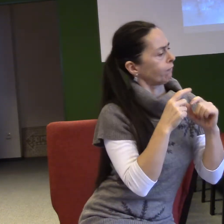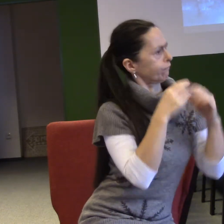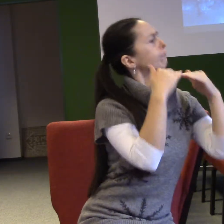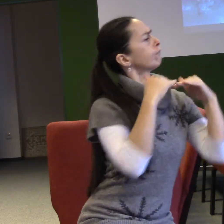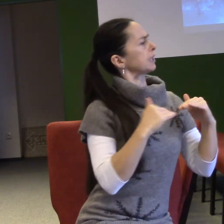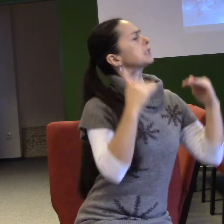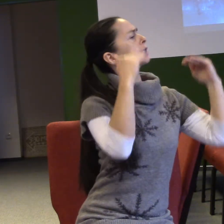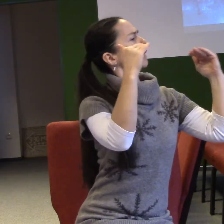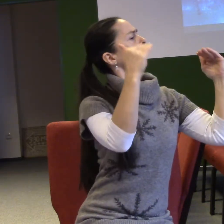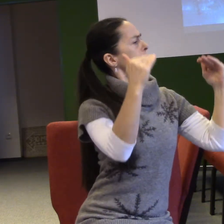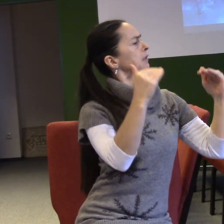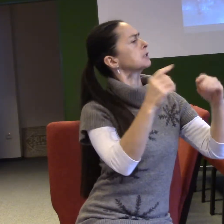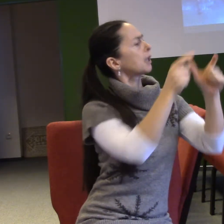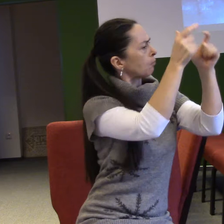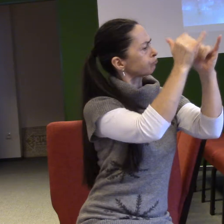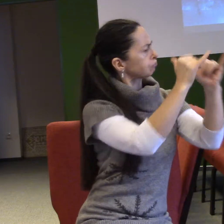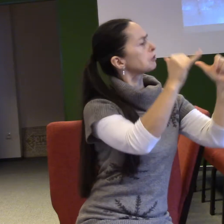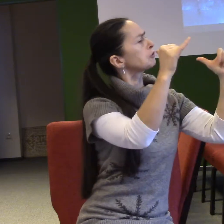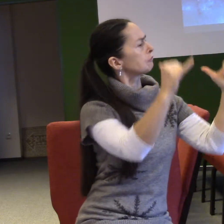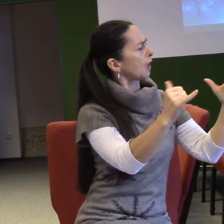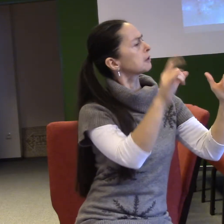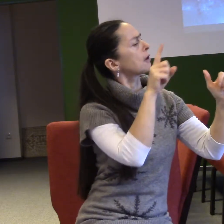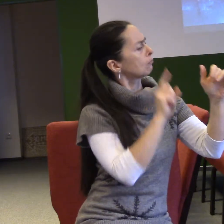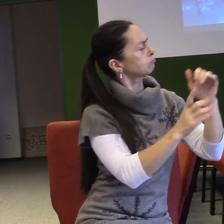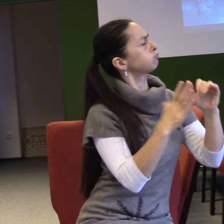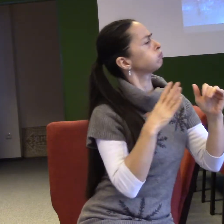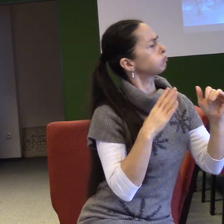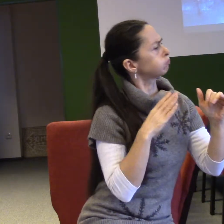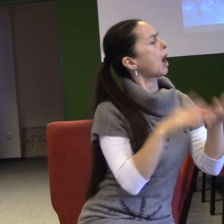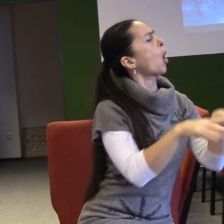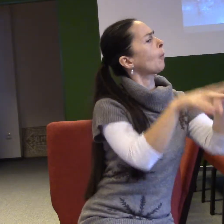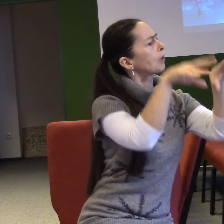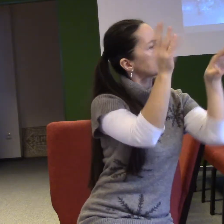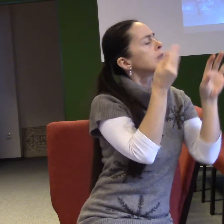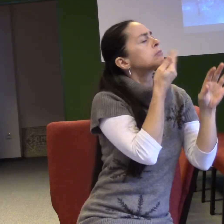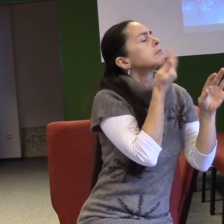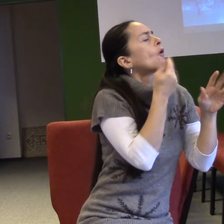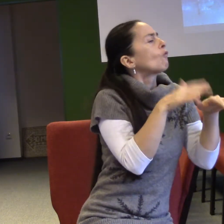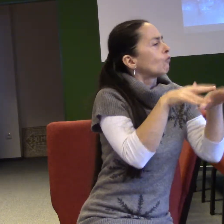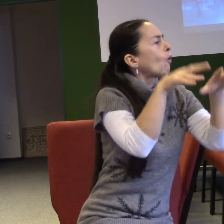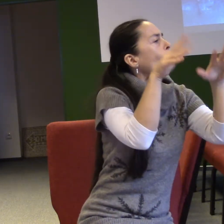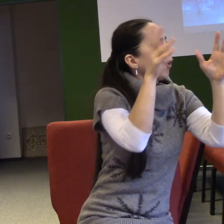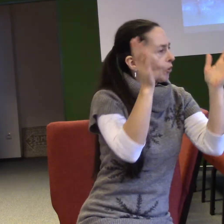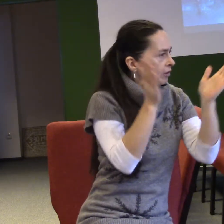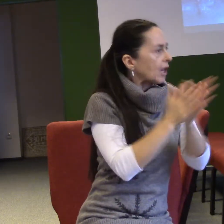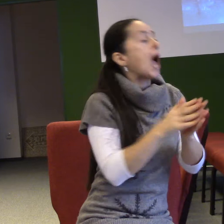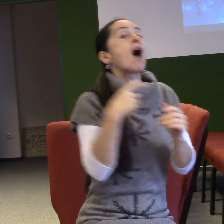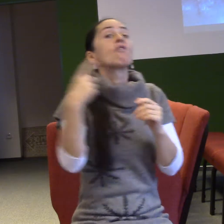do nejvyšší svatyně a tam na oltáři přinášel oběti zvoné pryskyřice. Zatím se venku schromáždění lidé